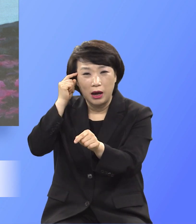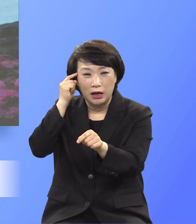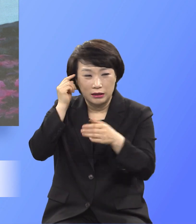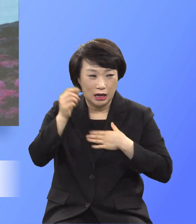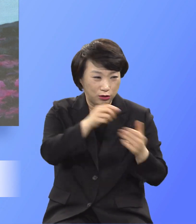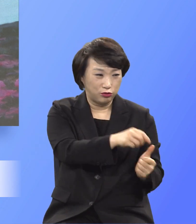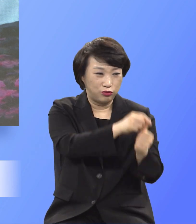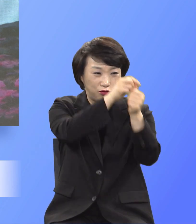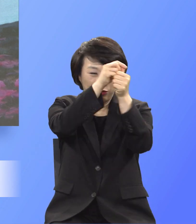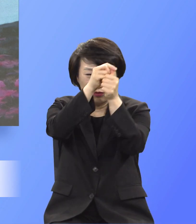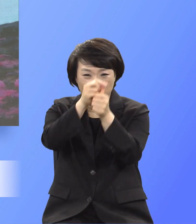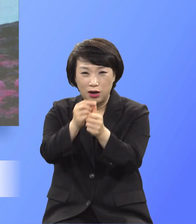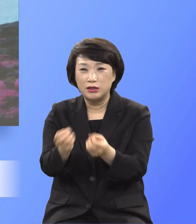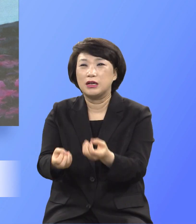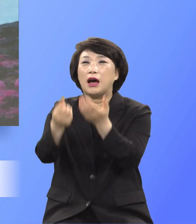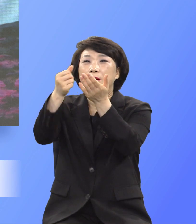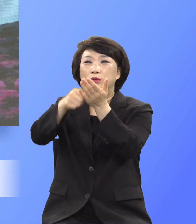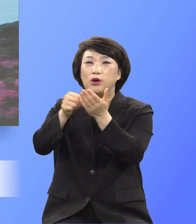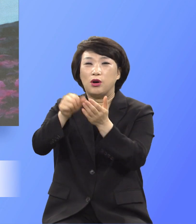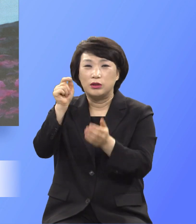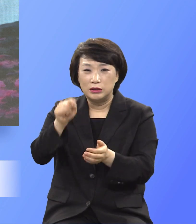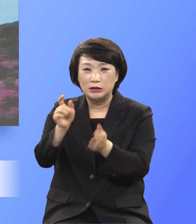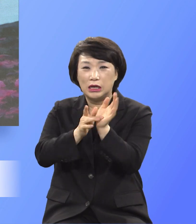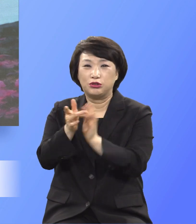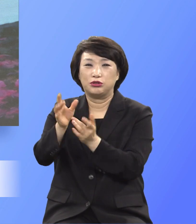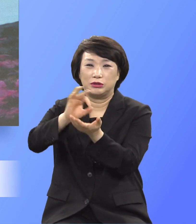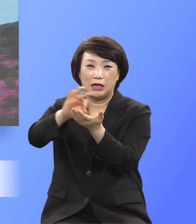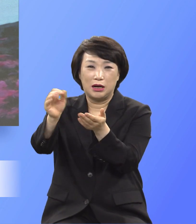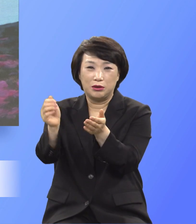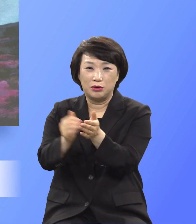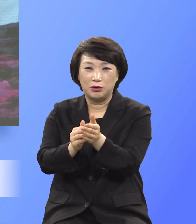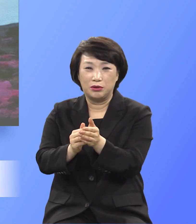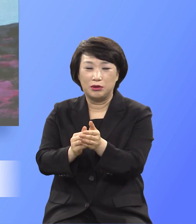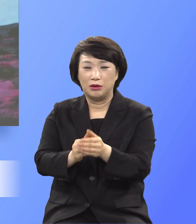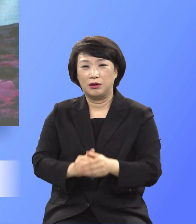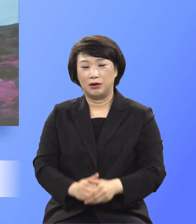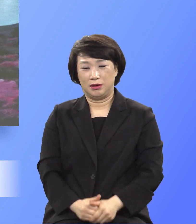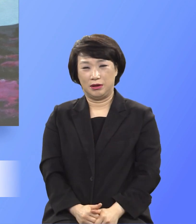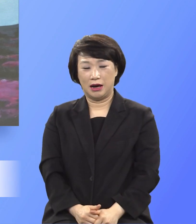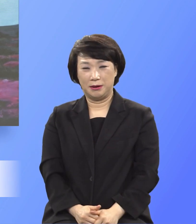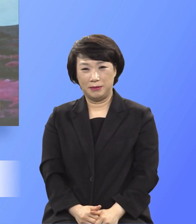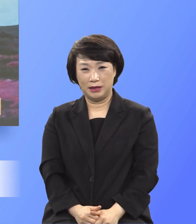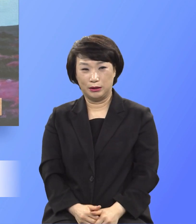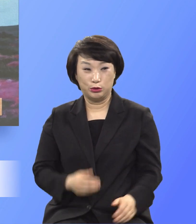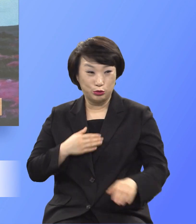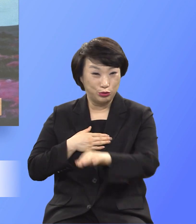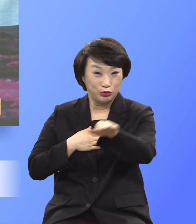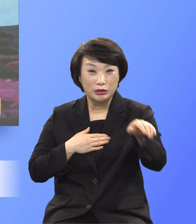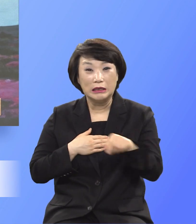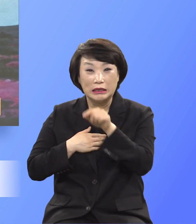제물로 장인하게 사용하셨습니다. 우린 그것을 그것을 믿고